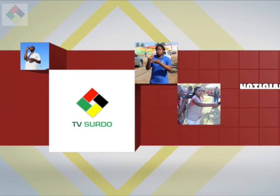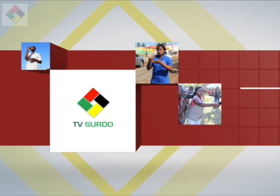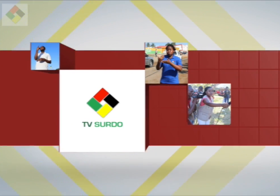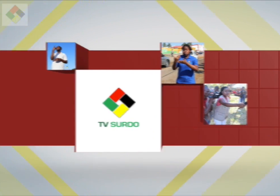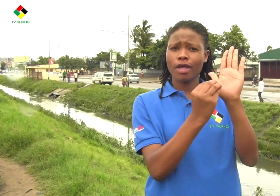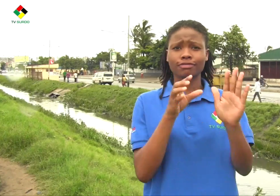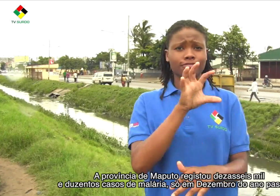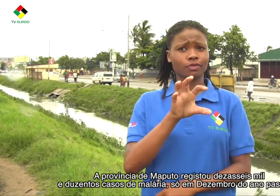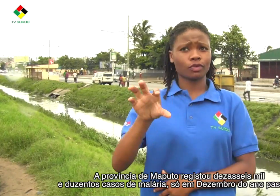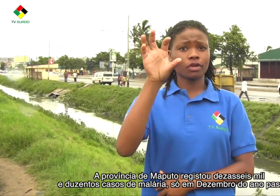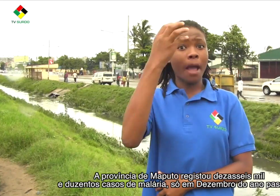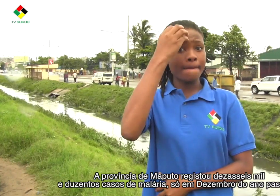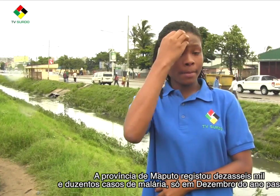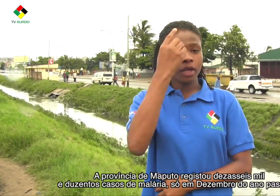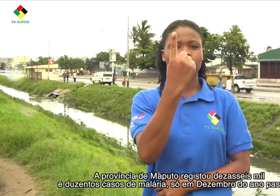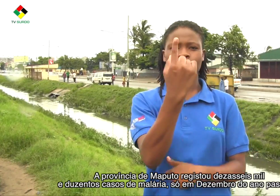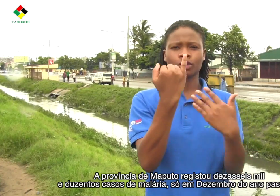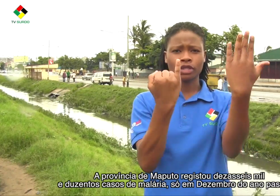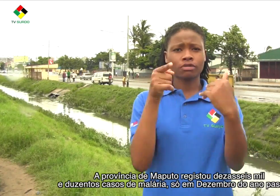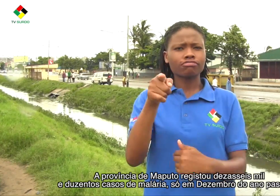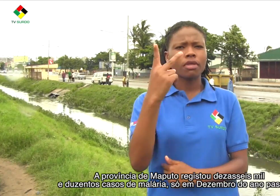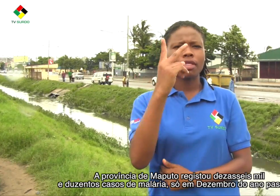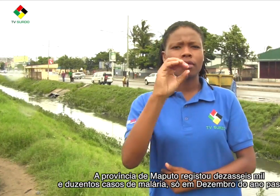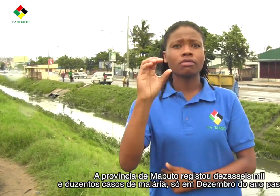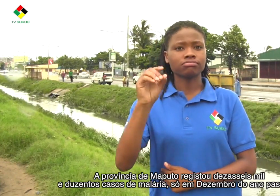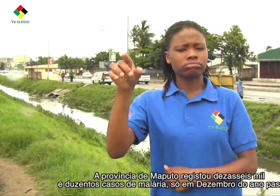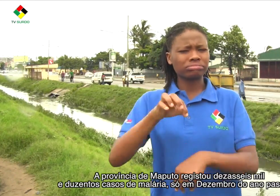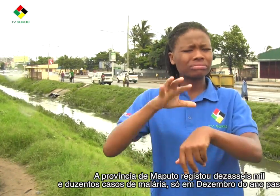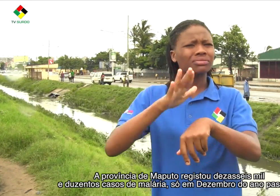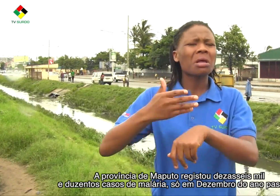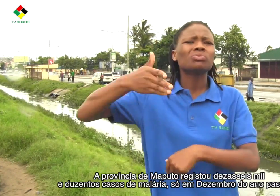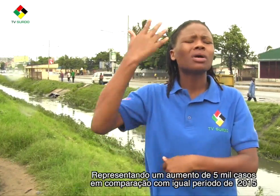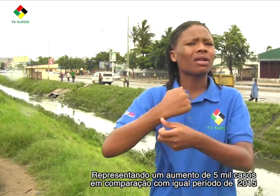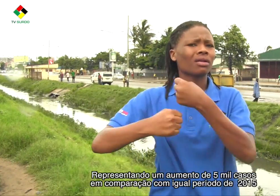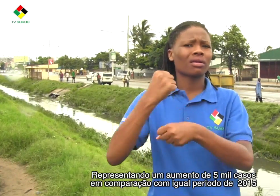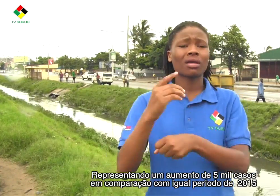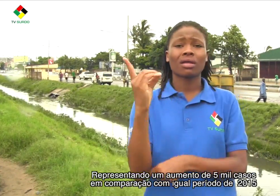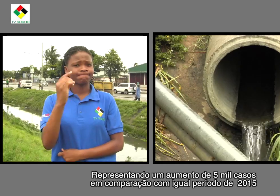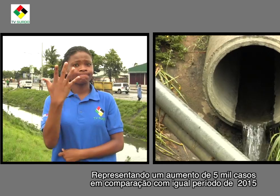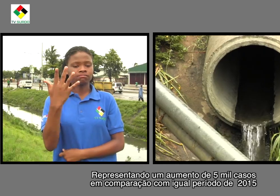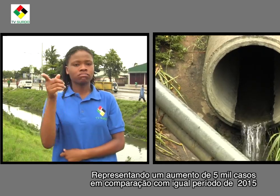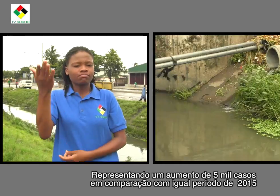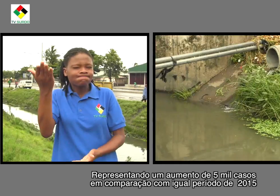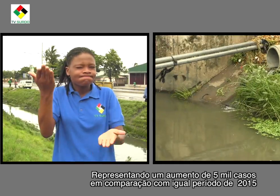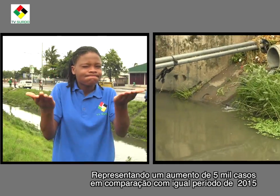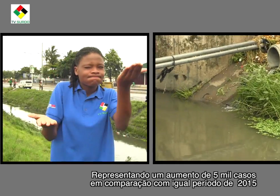A província de Maputo registrou 16.200 casos de malária, só em dezembro do ano passado, representando um aumento de 5.000 casos